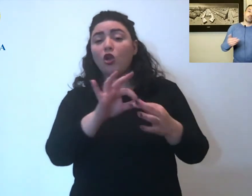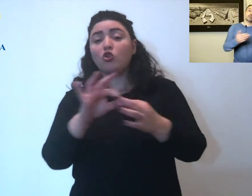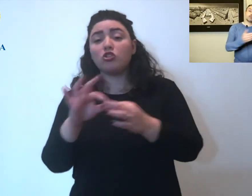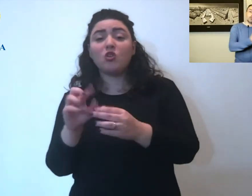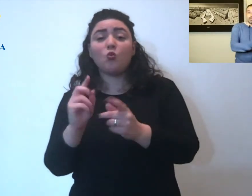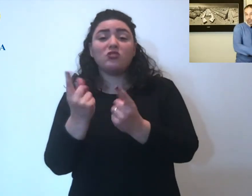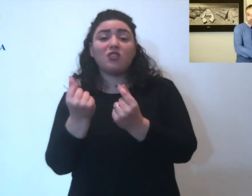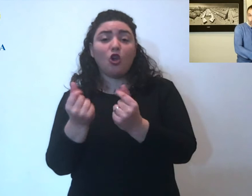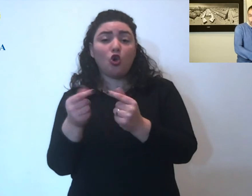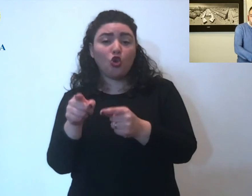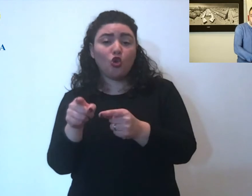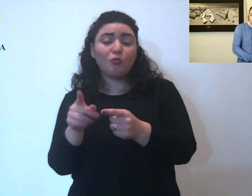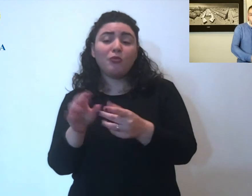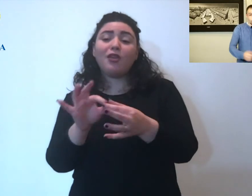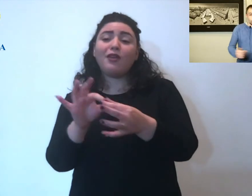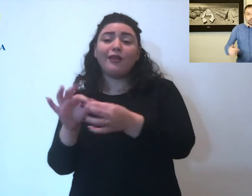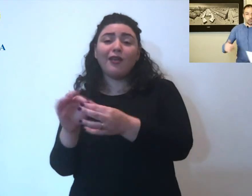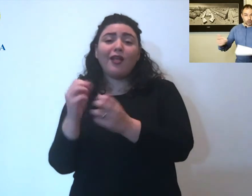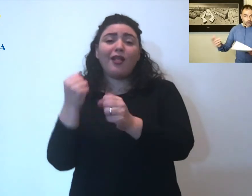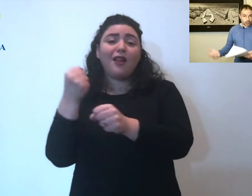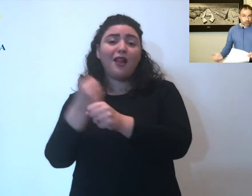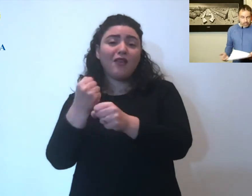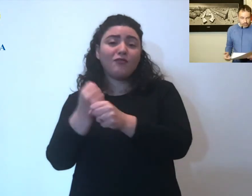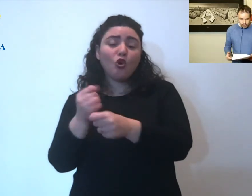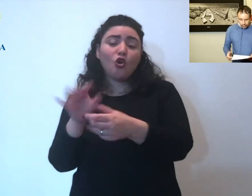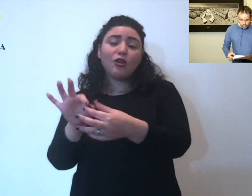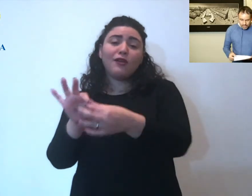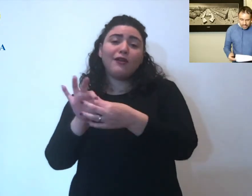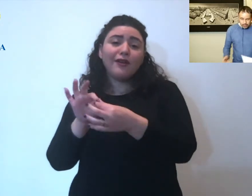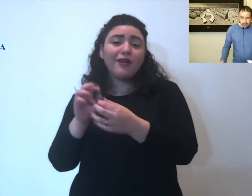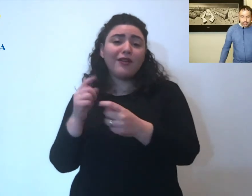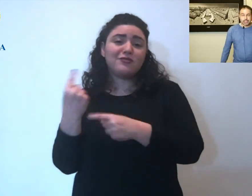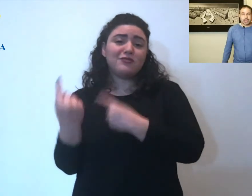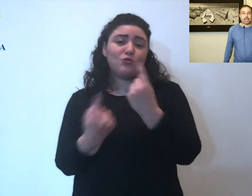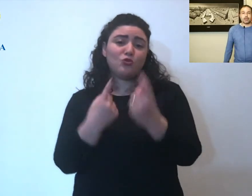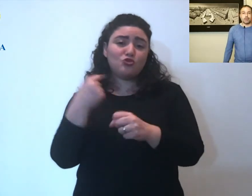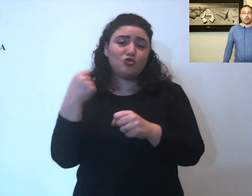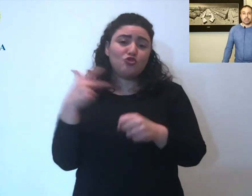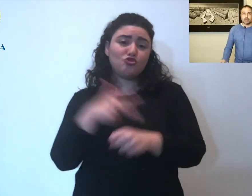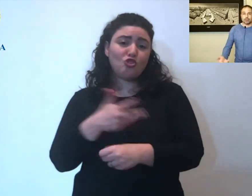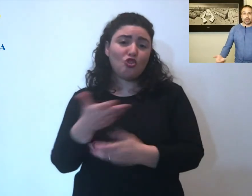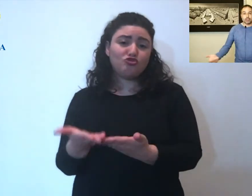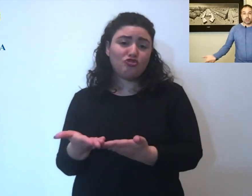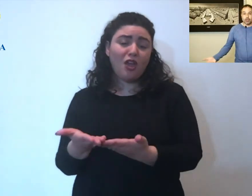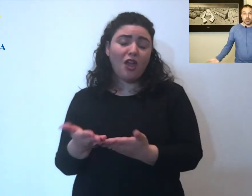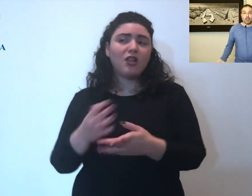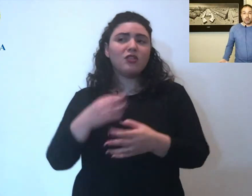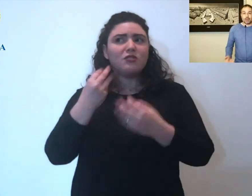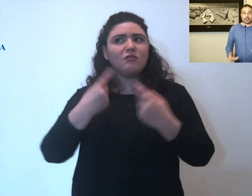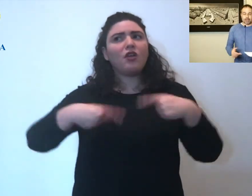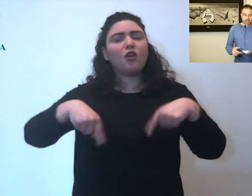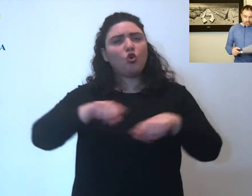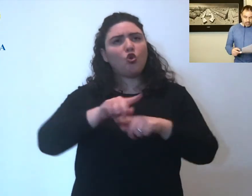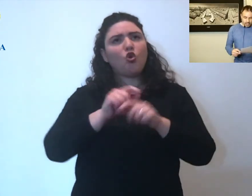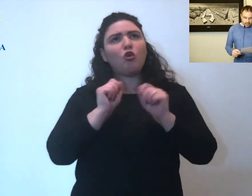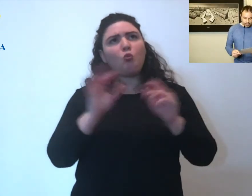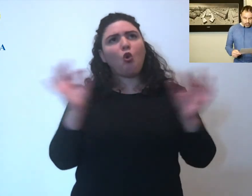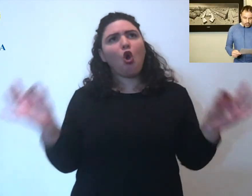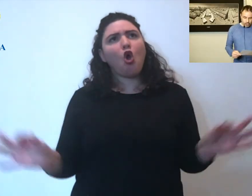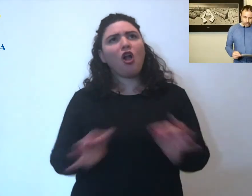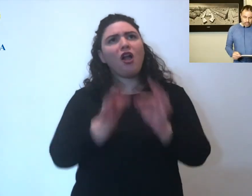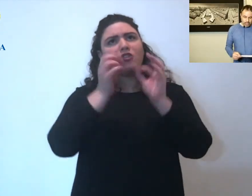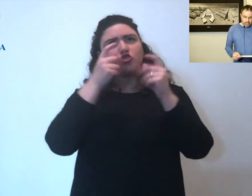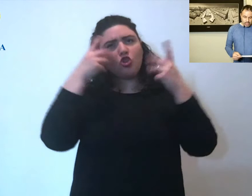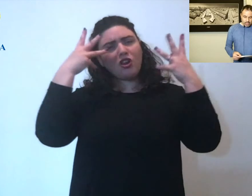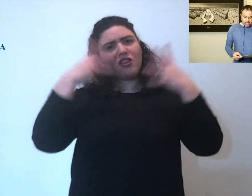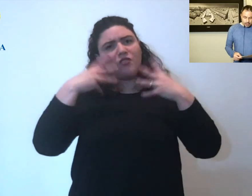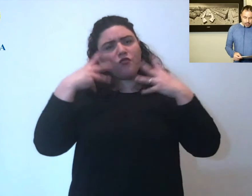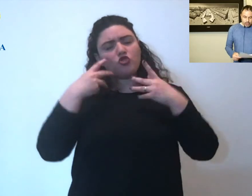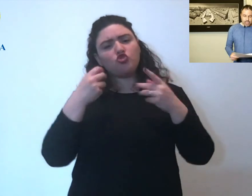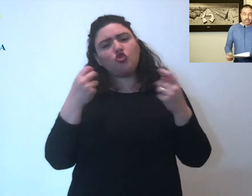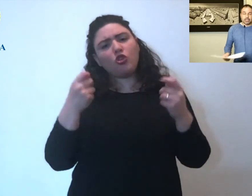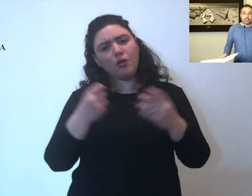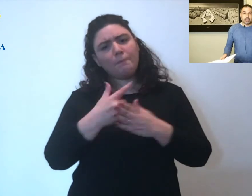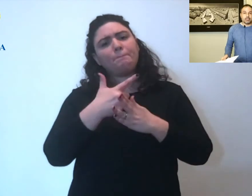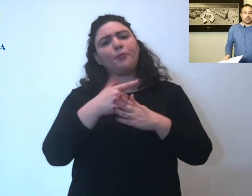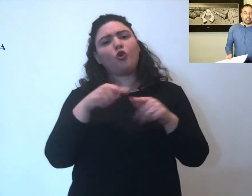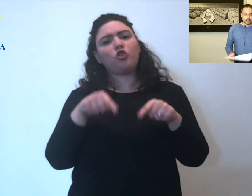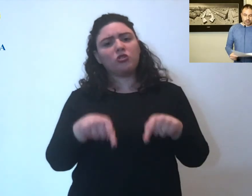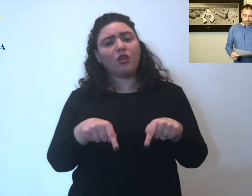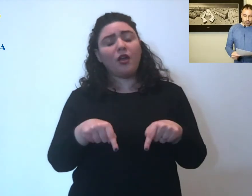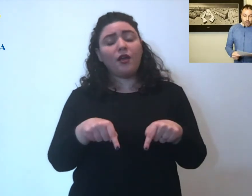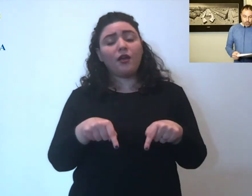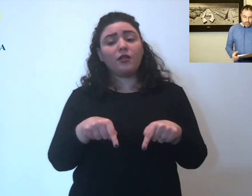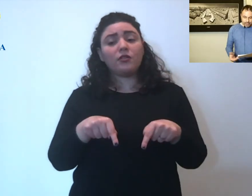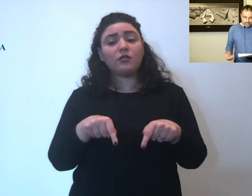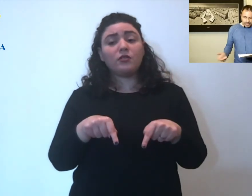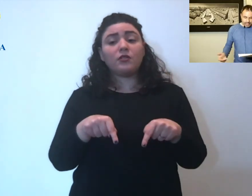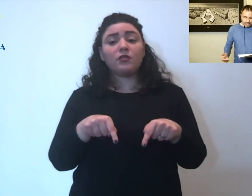quindi sul lavoro e quindi sulla situazione sociale quindi sarà anche un momento penso per fare delle riflessioni importanti